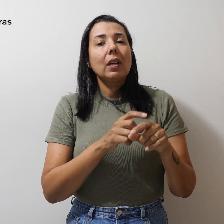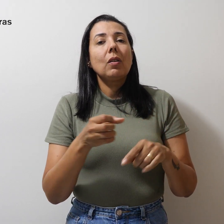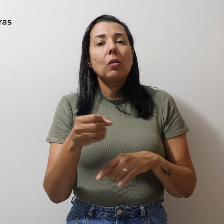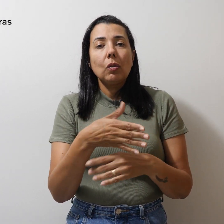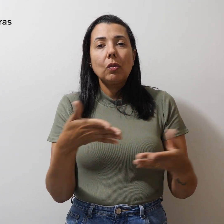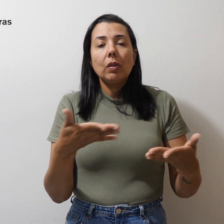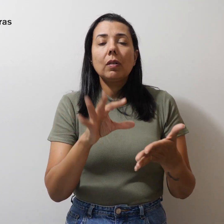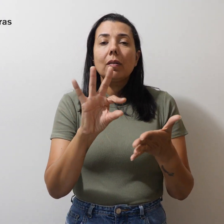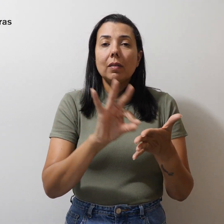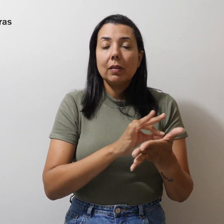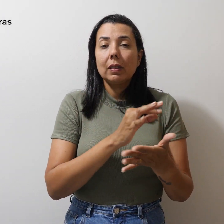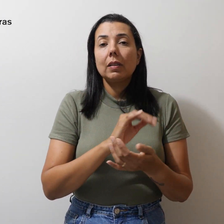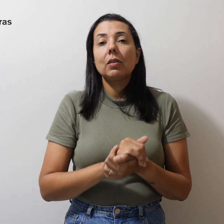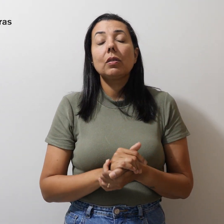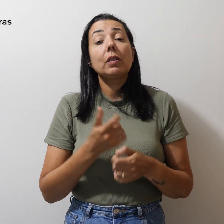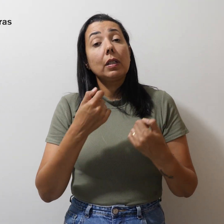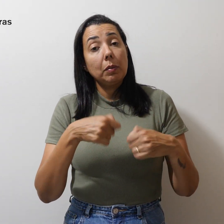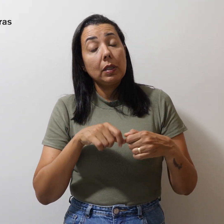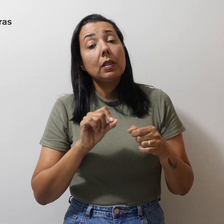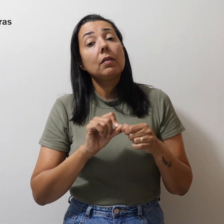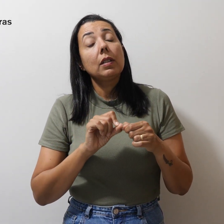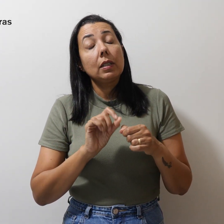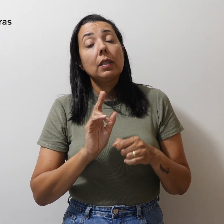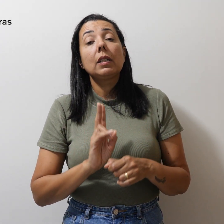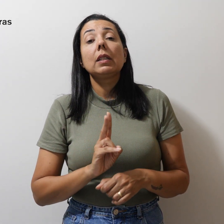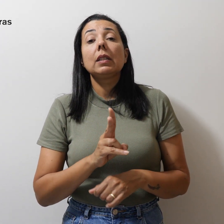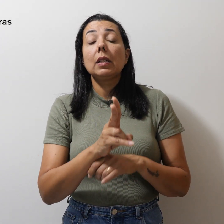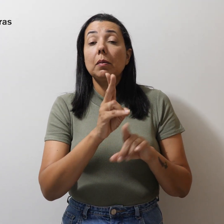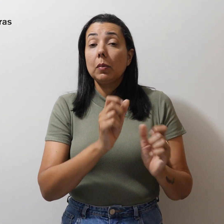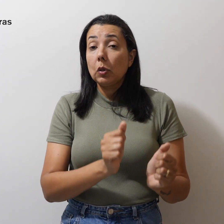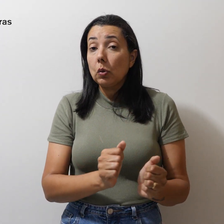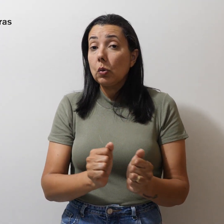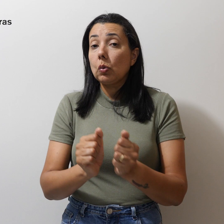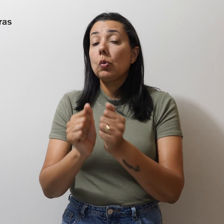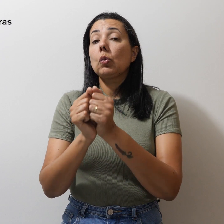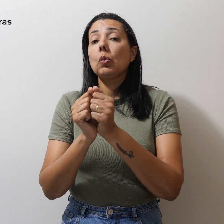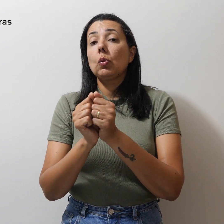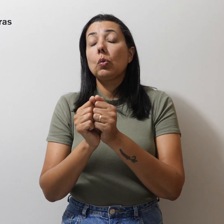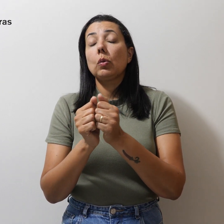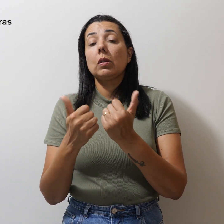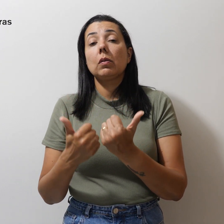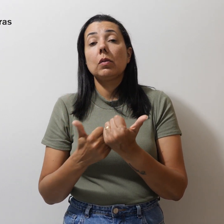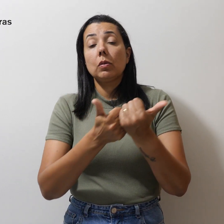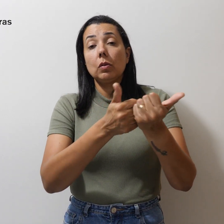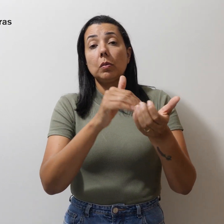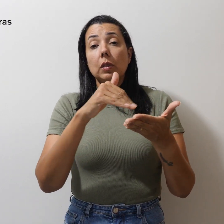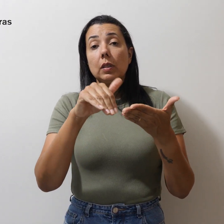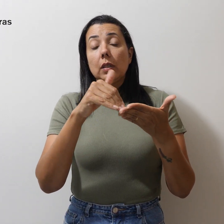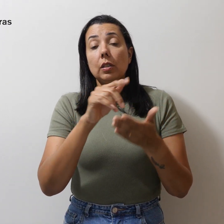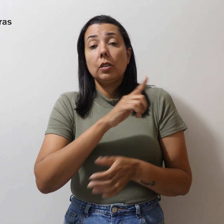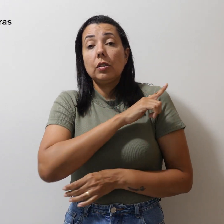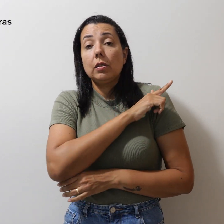cadastral, que deve ser realizada junto à Subsecretaria de Gestão de Pessoas.